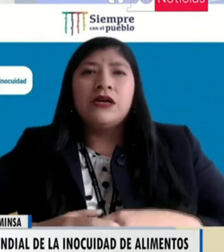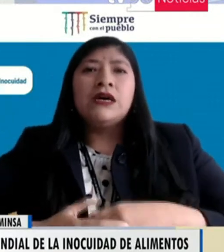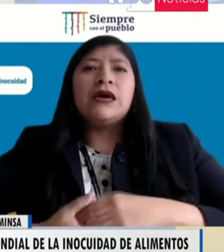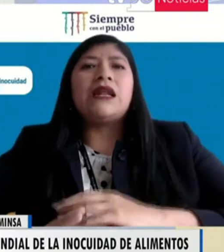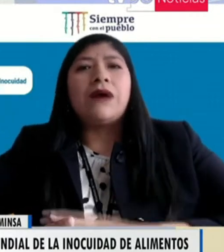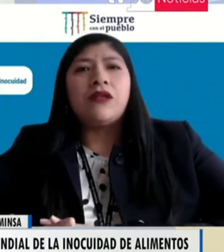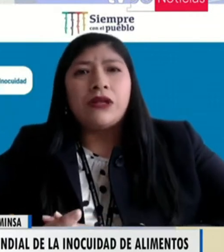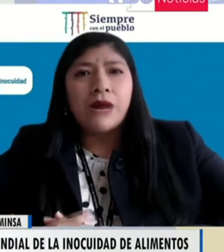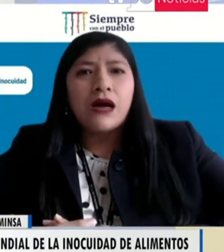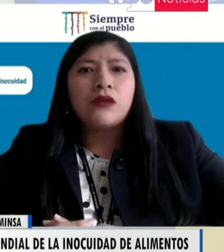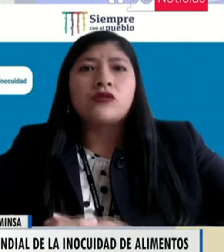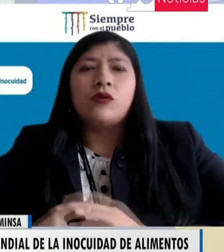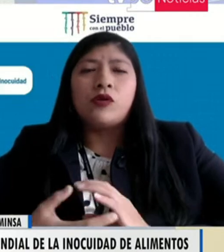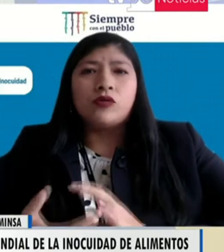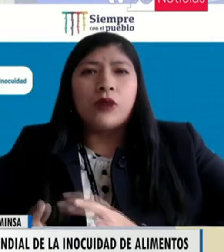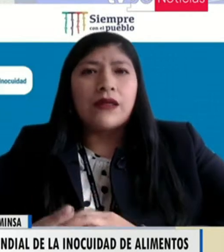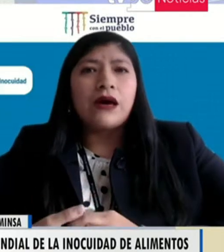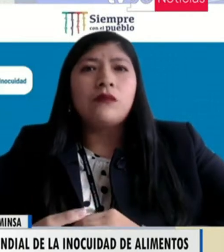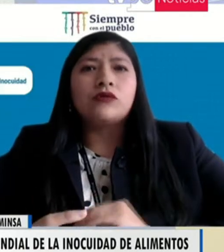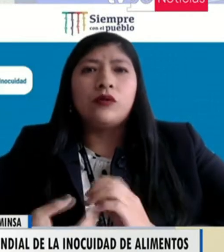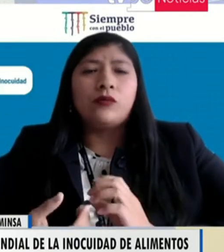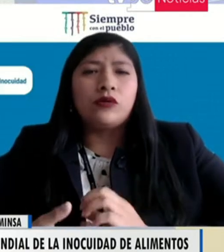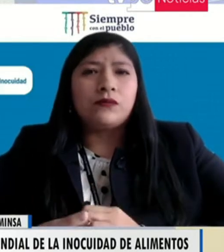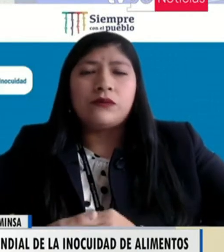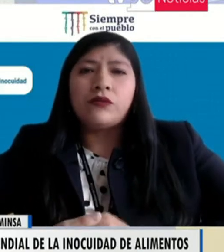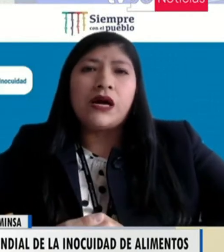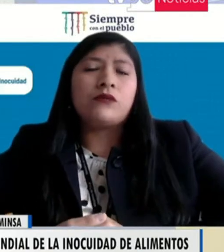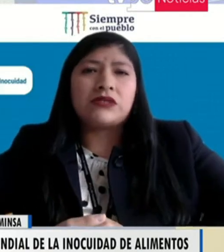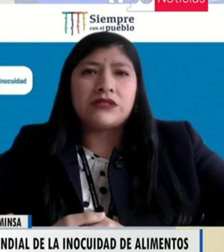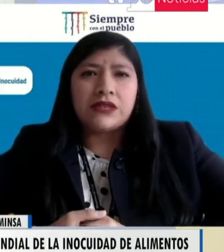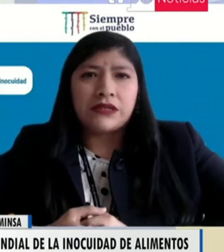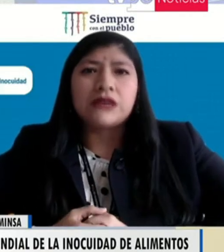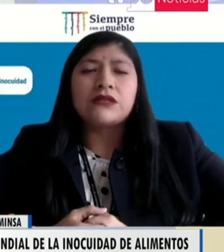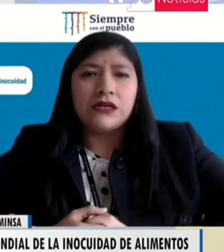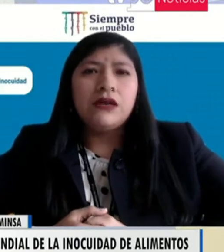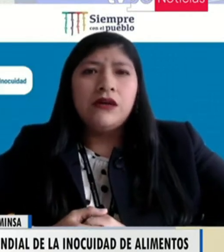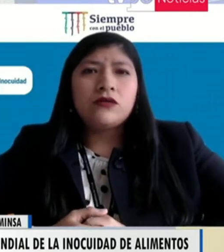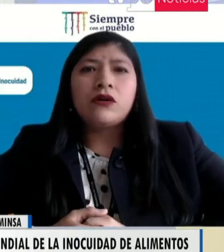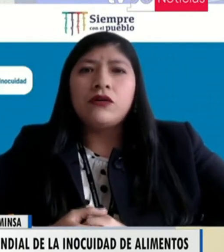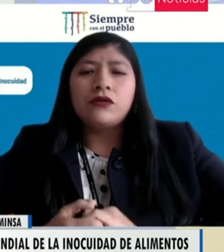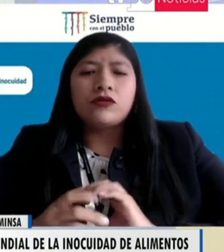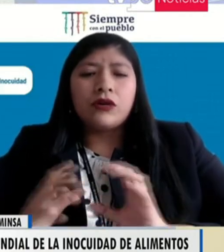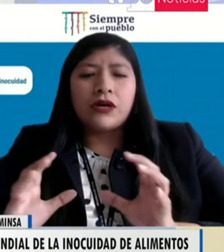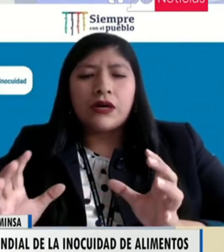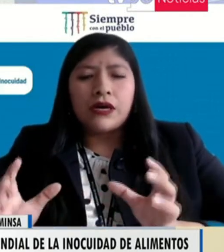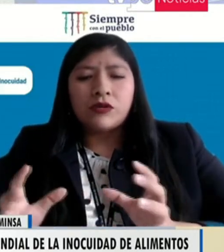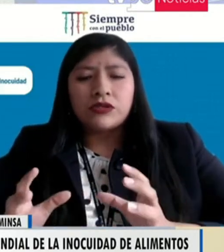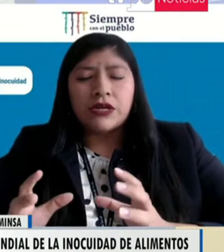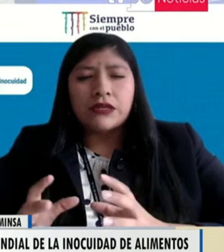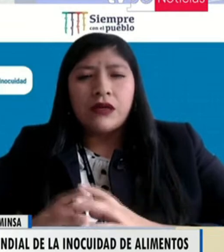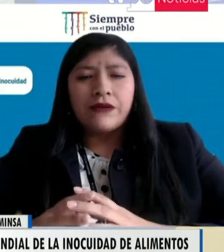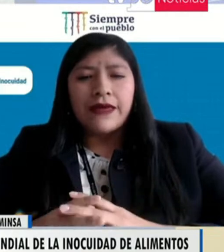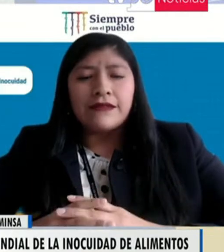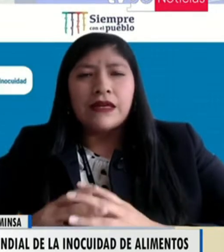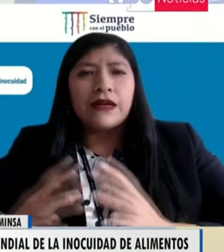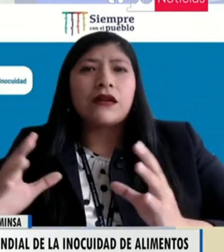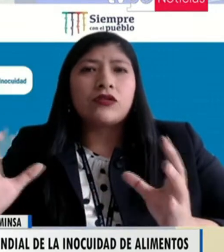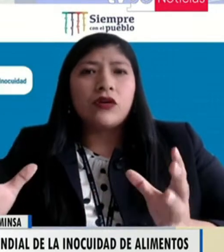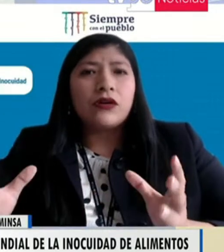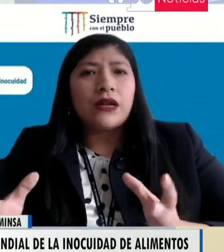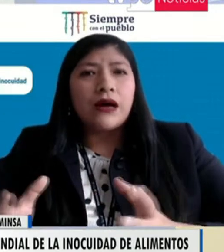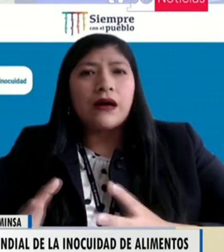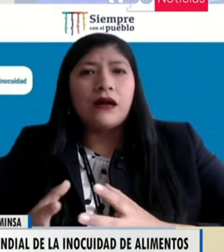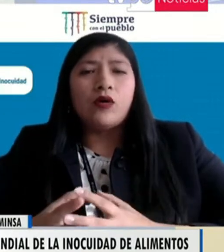en casa, ¿no? El lavado de manos, cómo los guardamos, cómo los manipulamos, etcétera. Sí, hemos tratado de